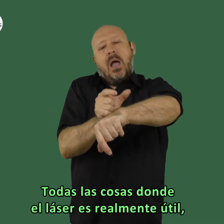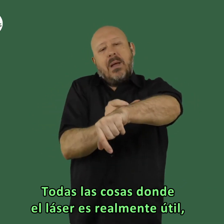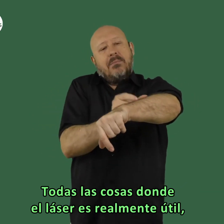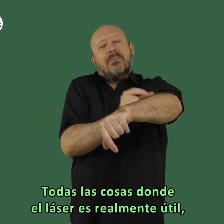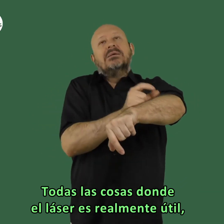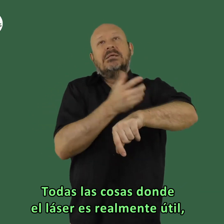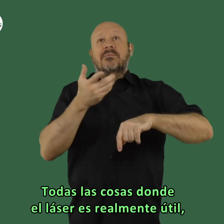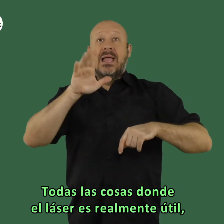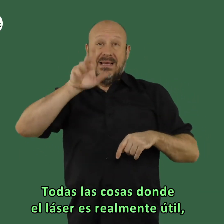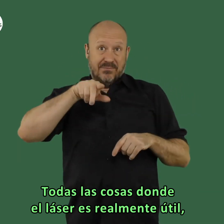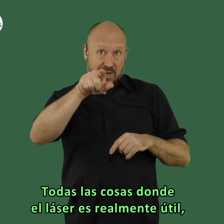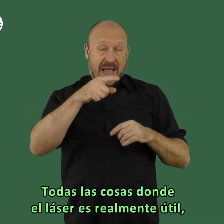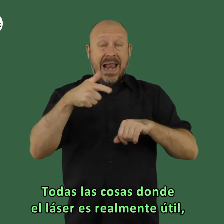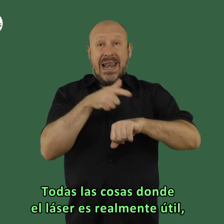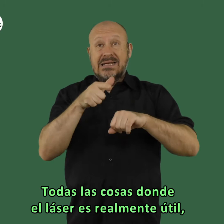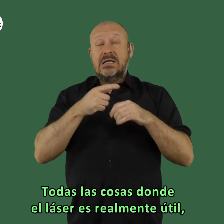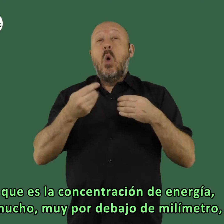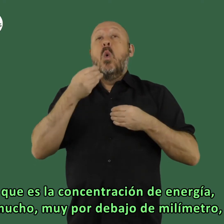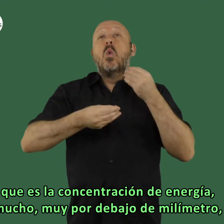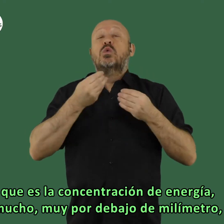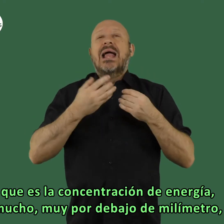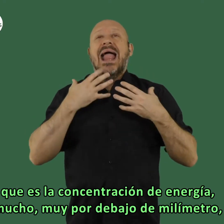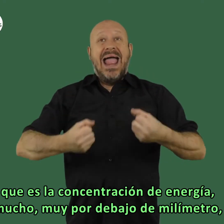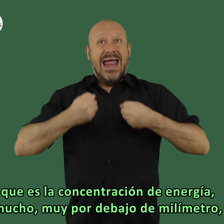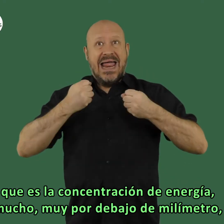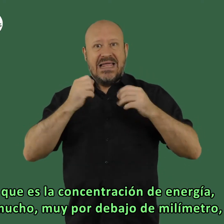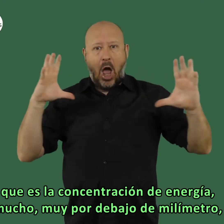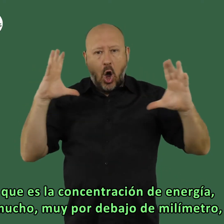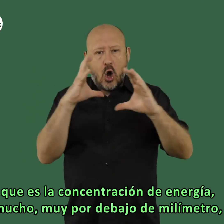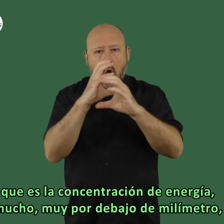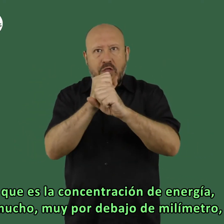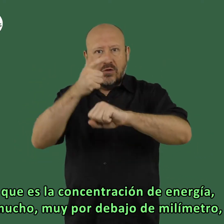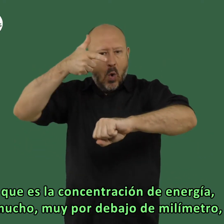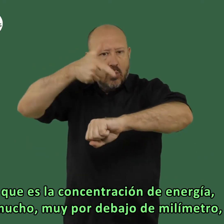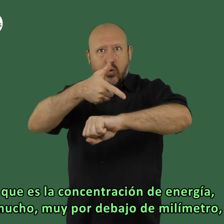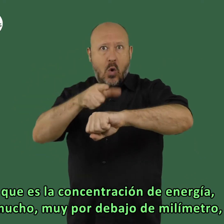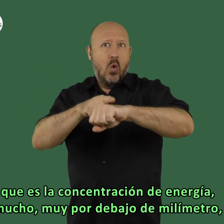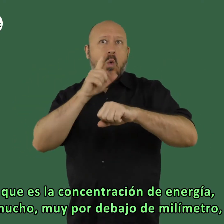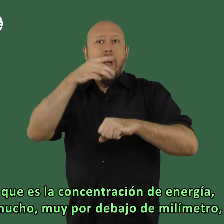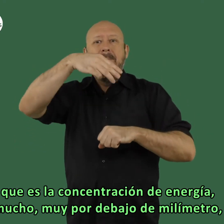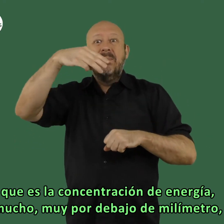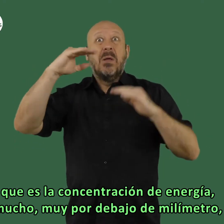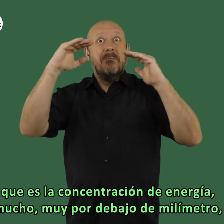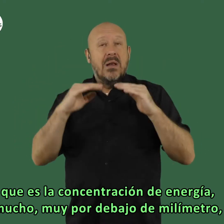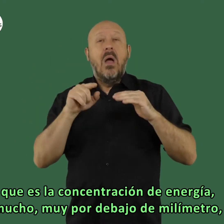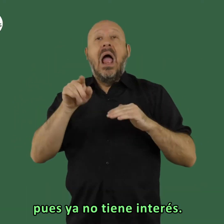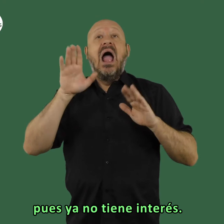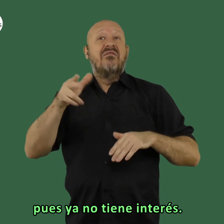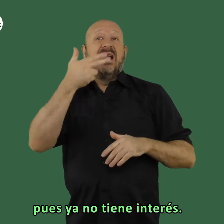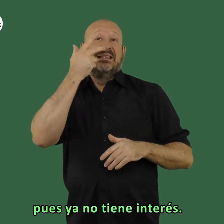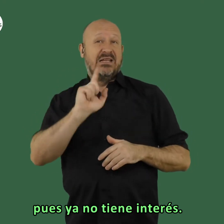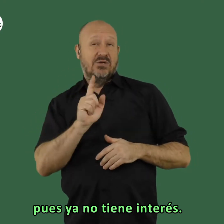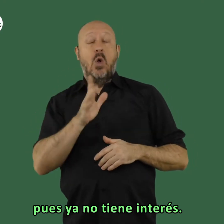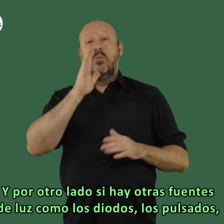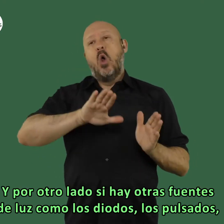la todas las cosas donde el láser es realmente útil que es la concentración de energía mucho muy por debajo de milímetros